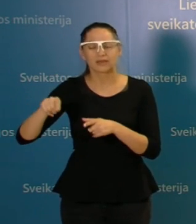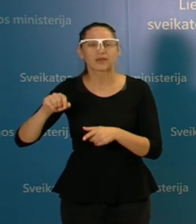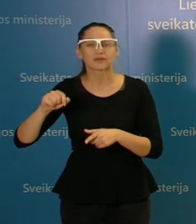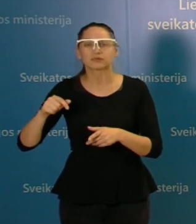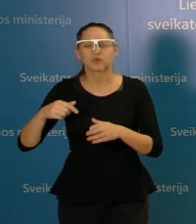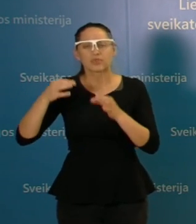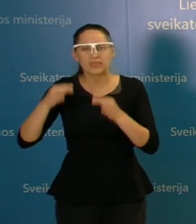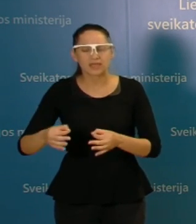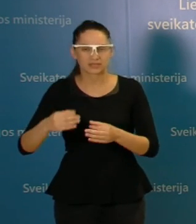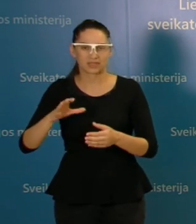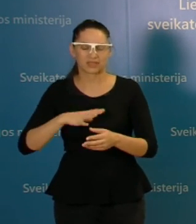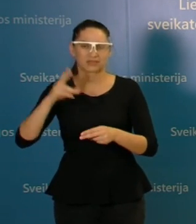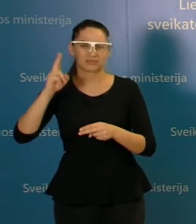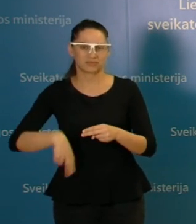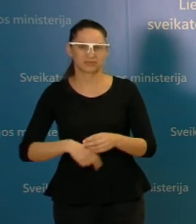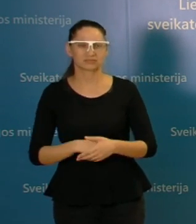padaryti negali.